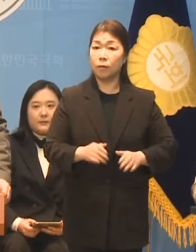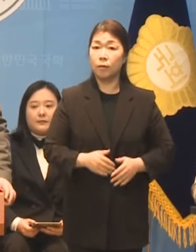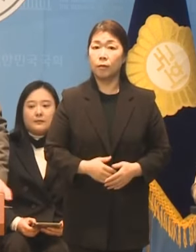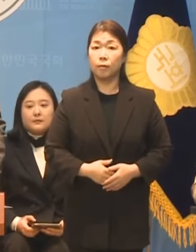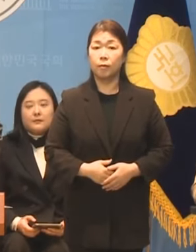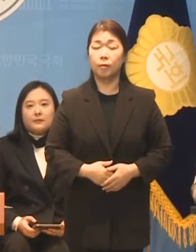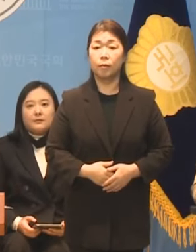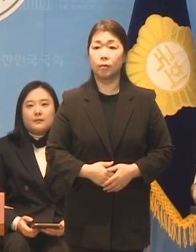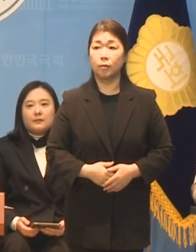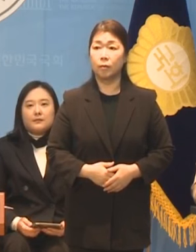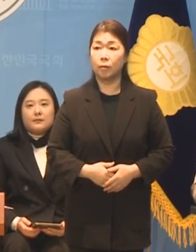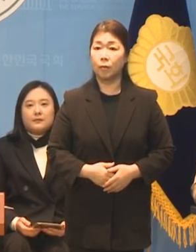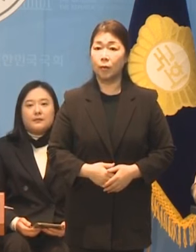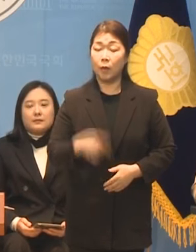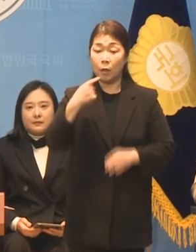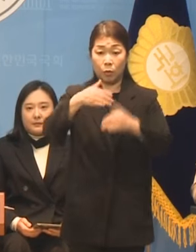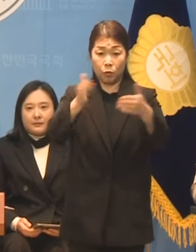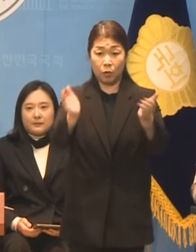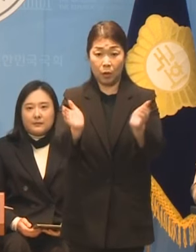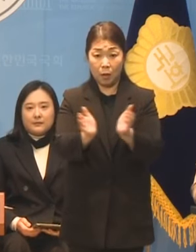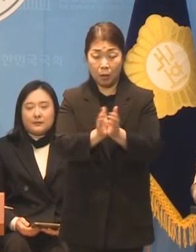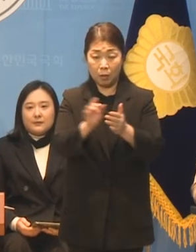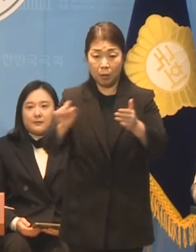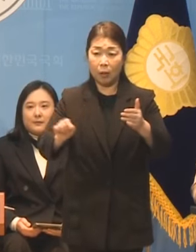그동안 더불어민당에서